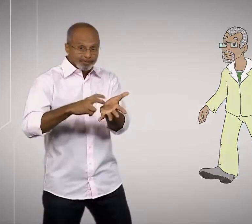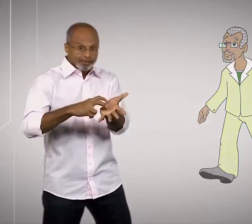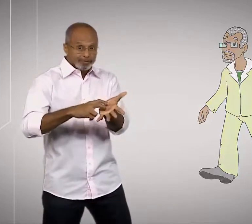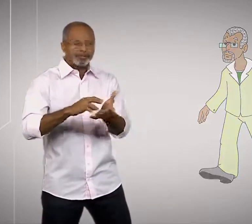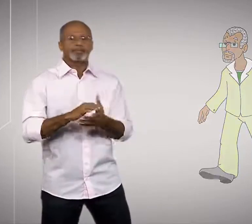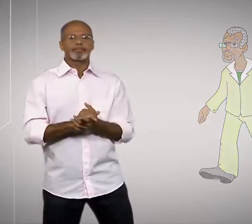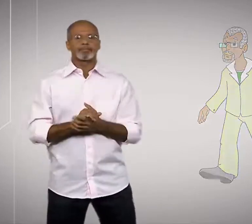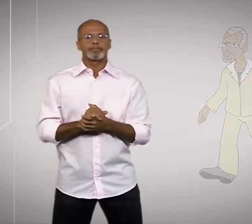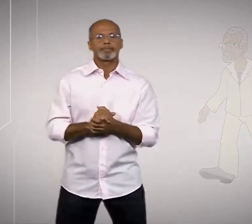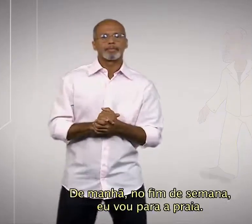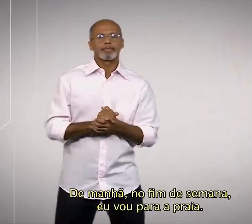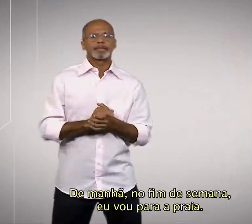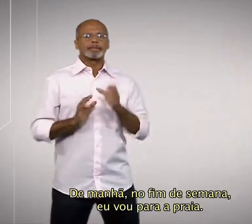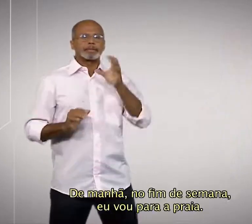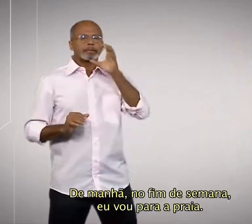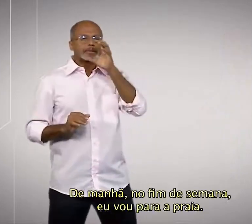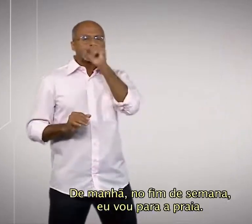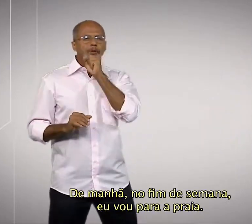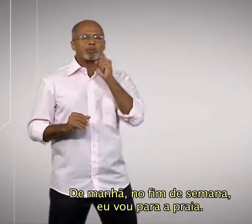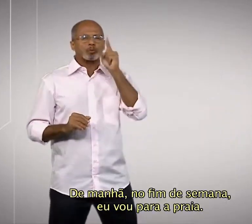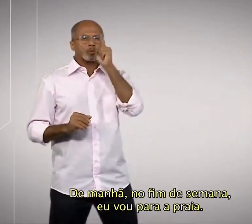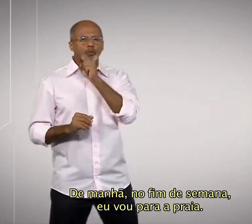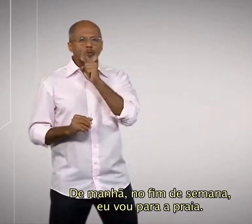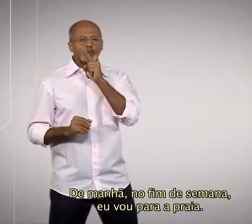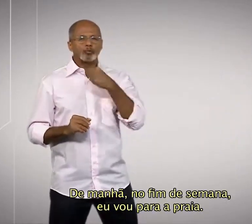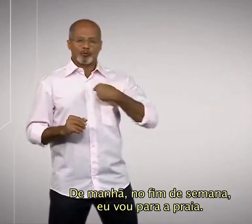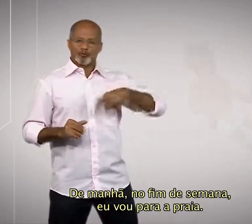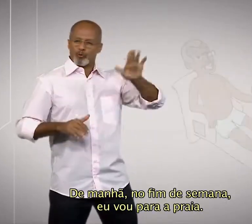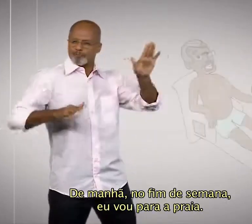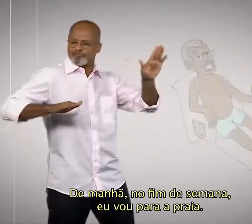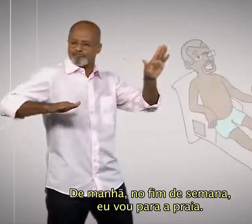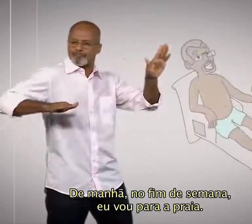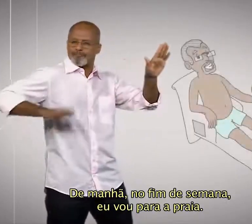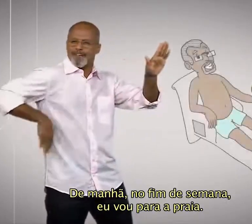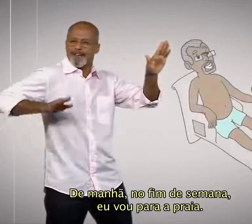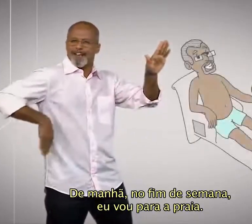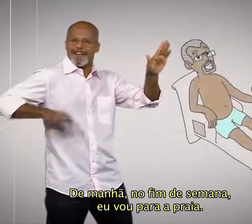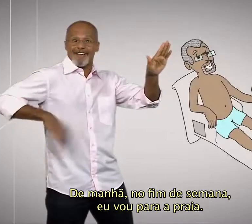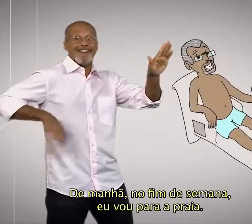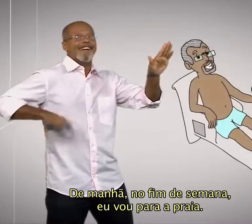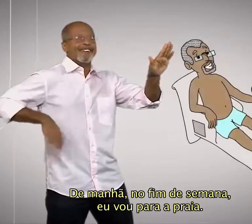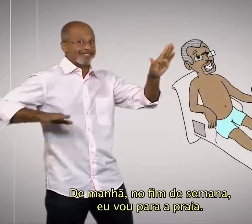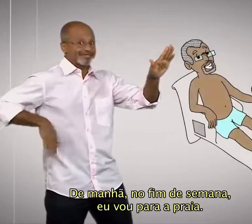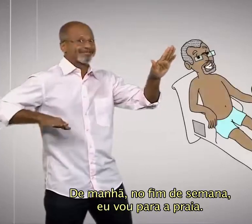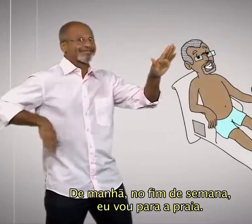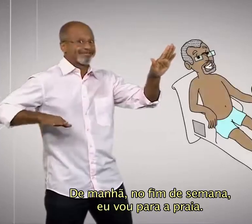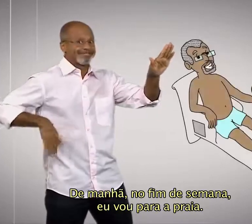De manhã, no fim de semana, eu vou para a praia.